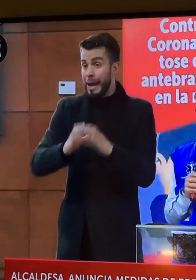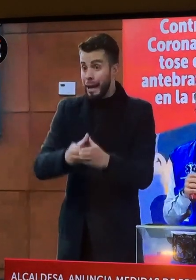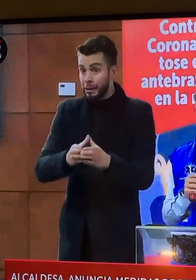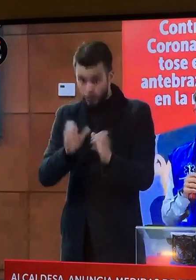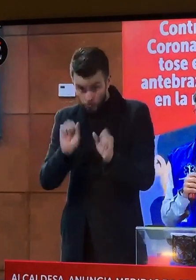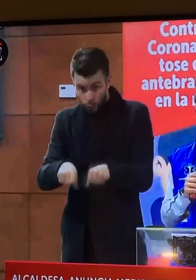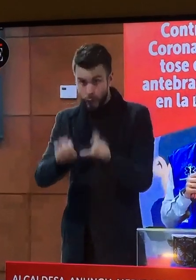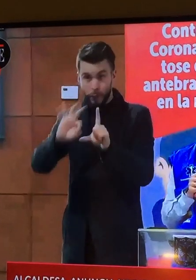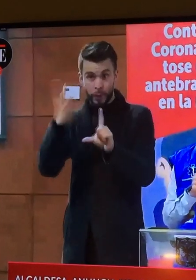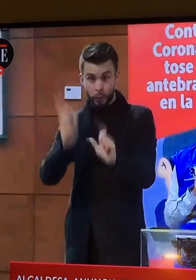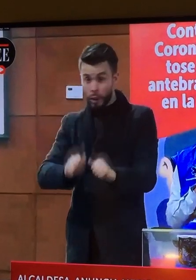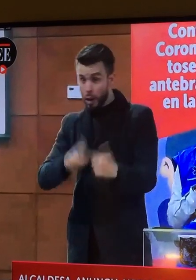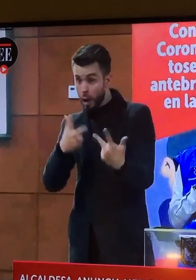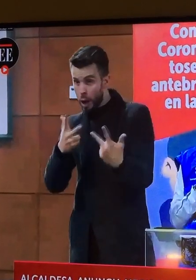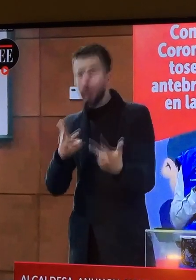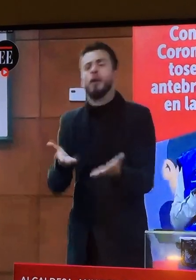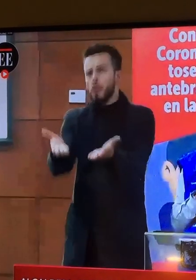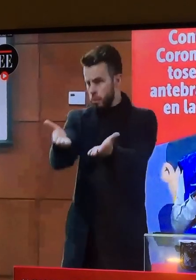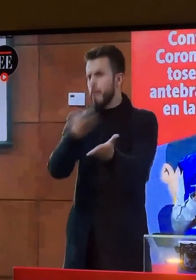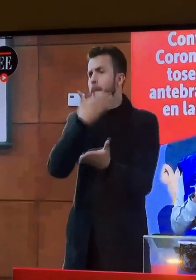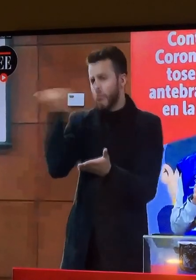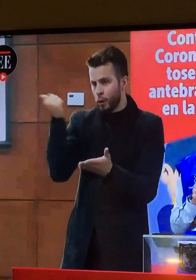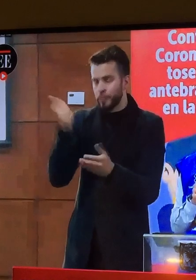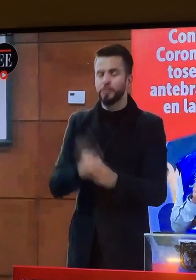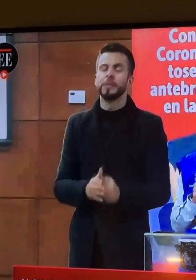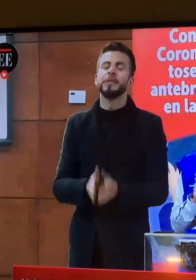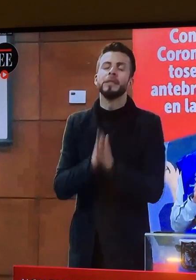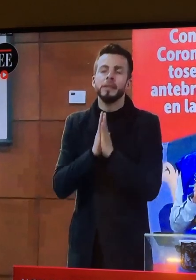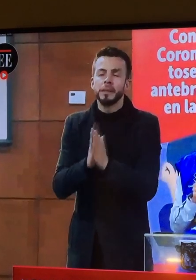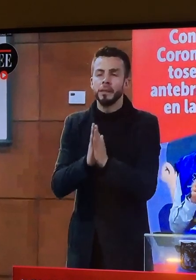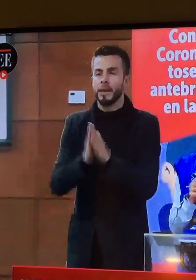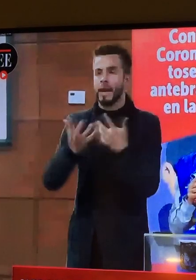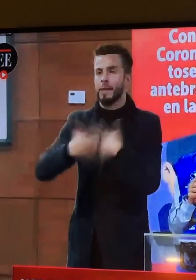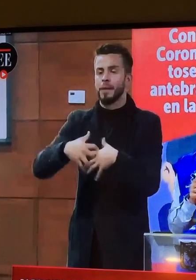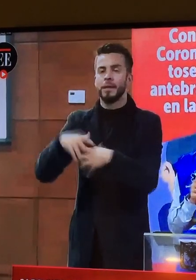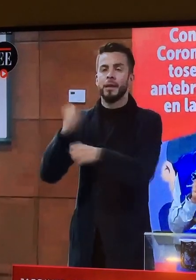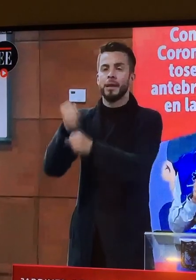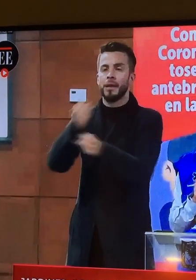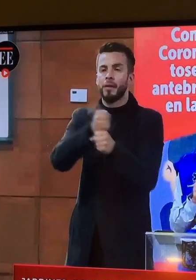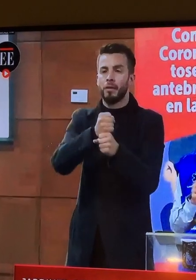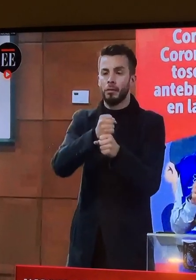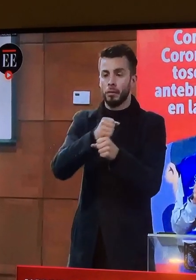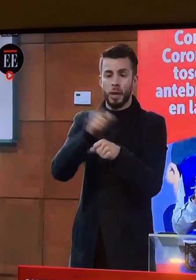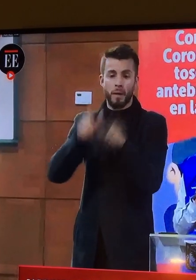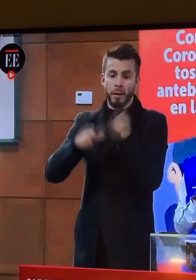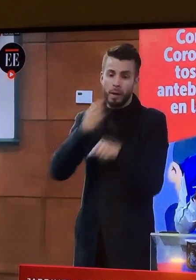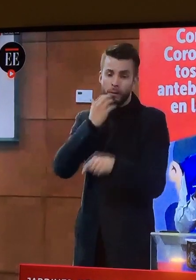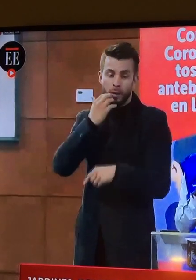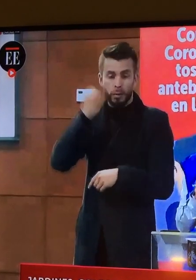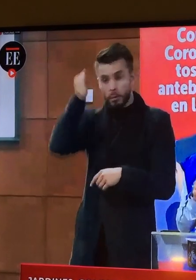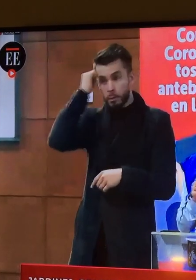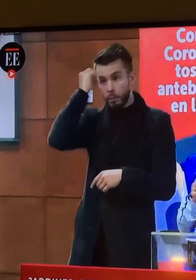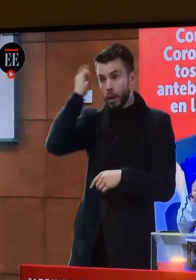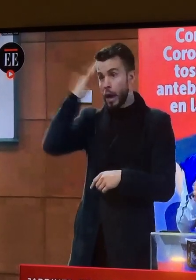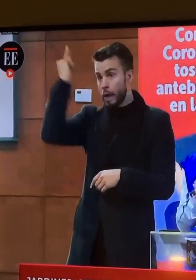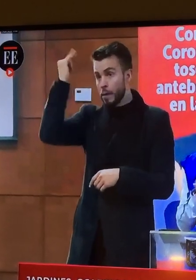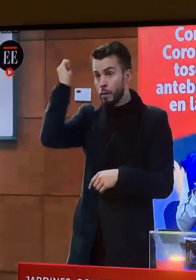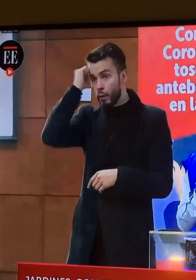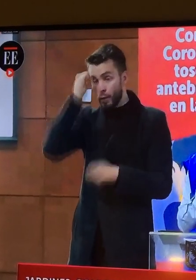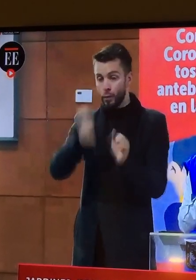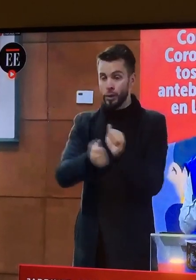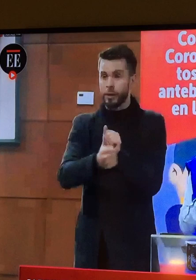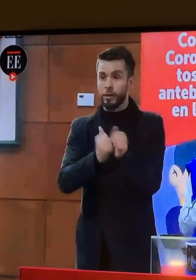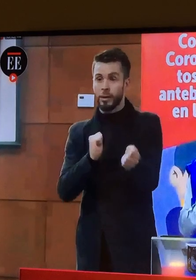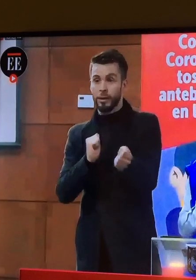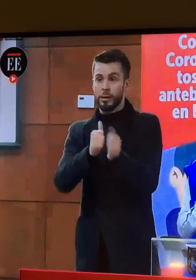virtualizadas. Y horarios de trabajo de personal académico que se pueda reorganizar por turnos